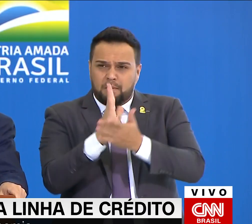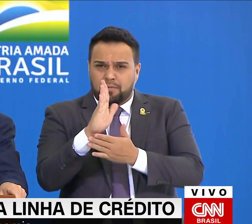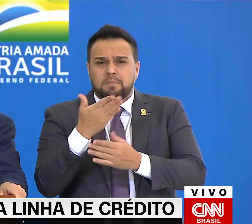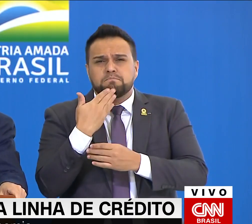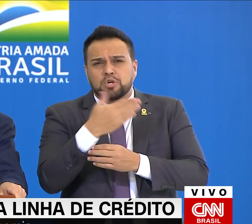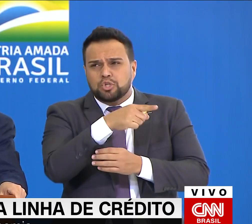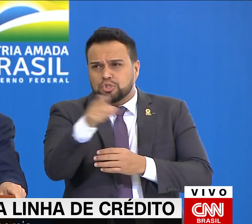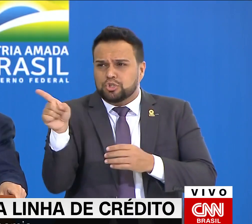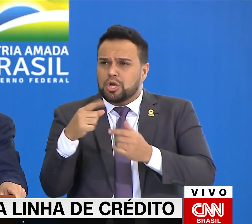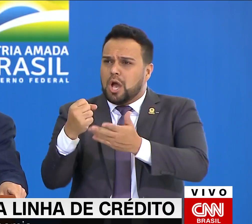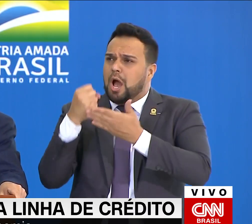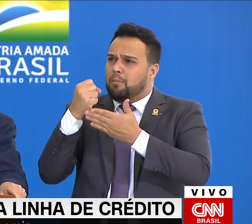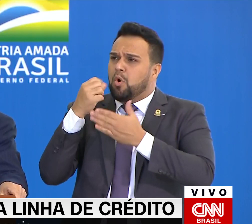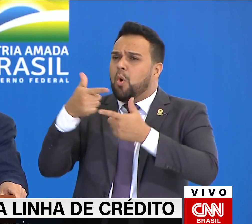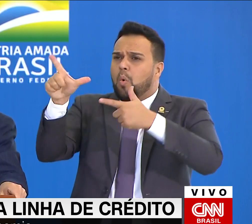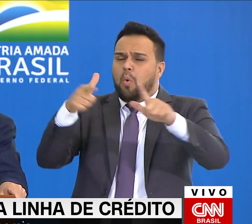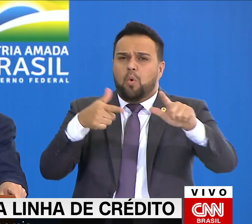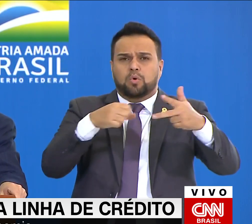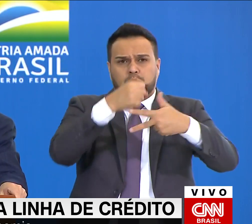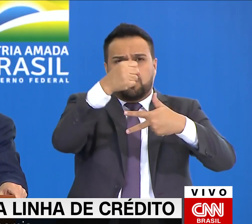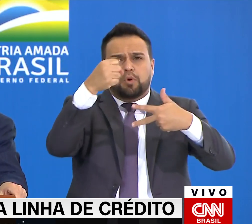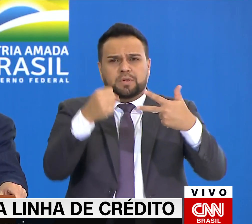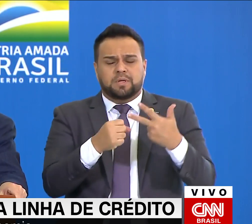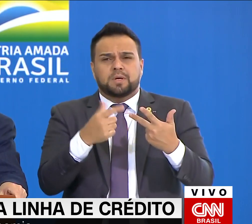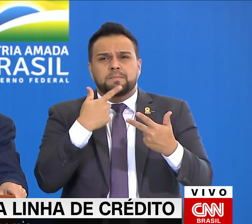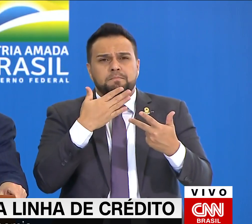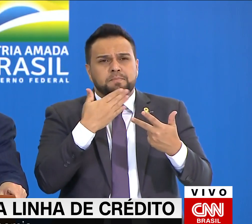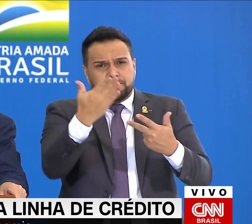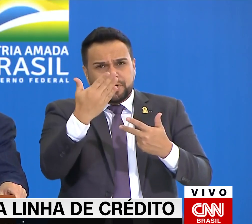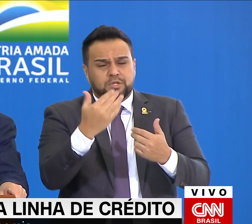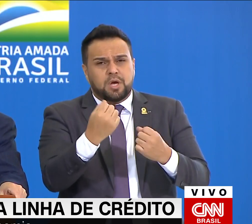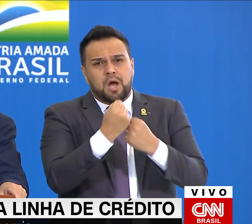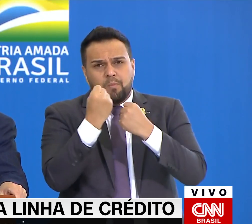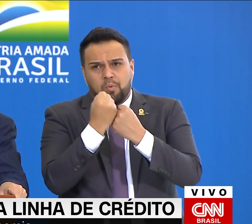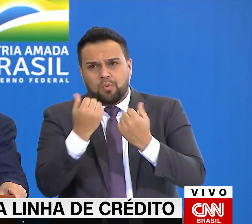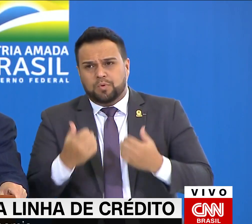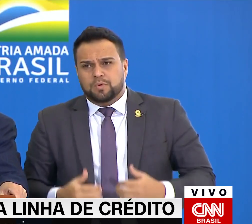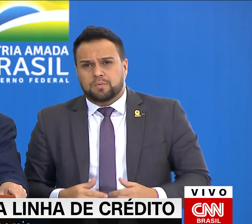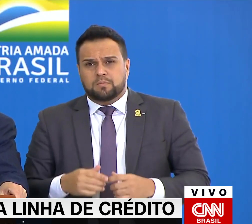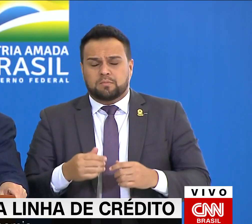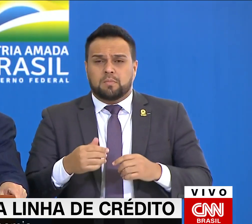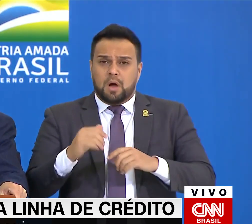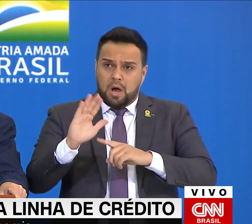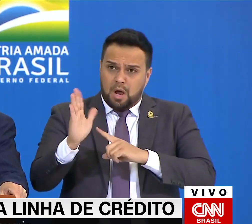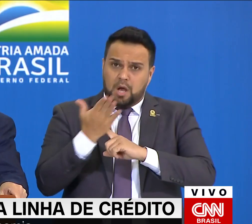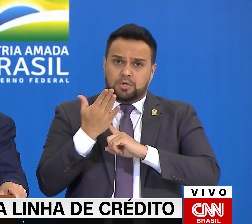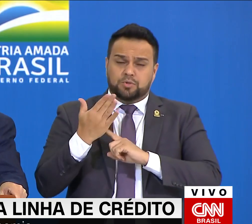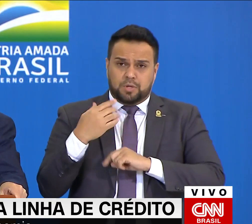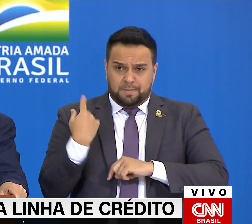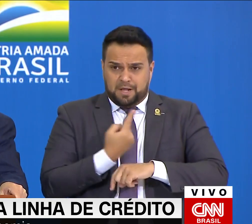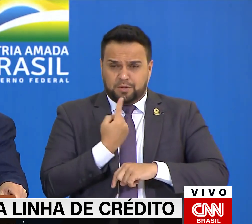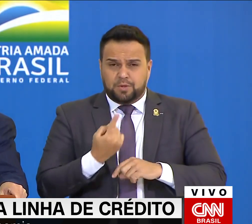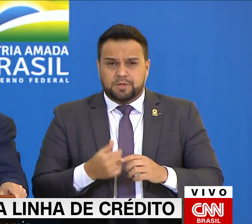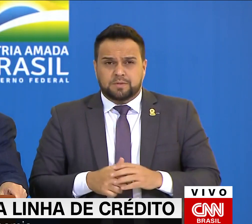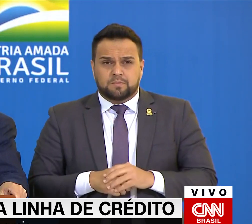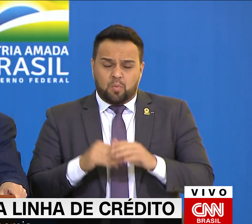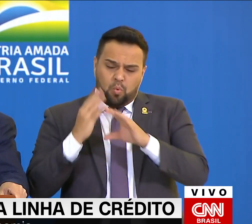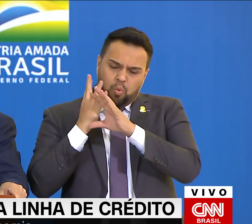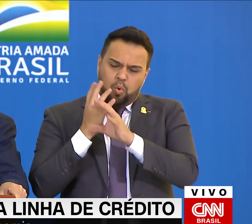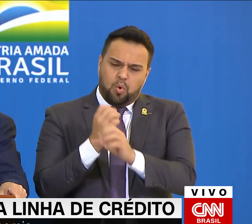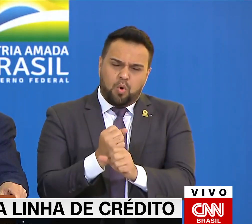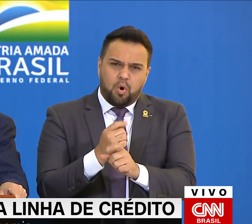aos outros poderes. Eu aposto na democracia brasileira. nos ajudaram com o orçamento